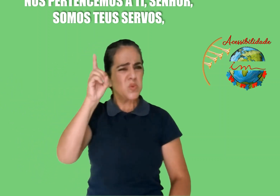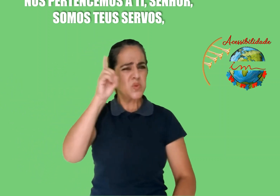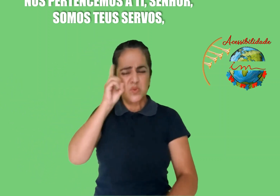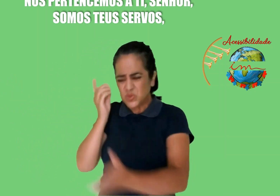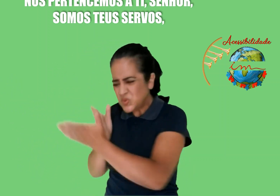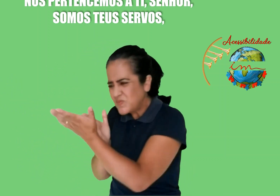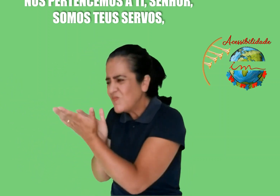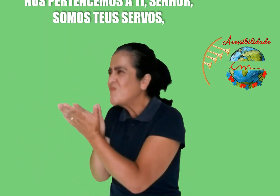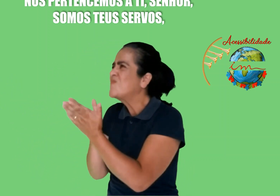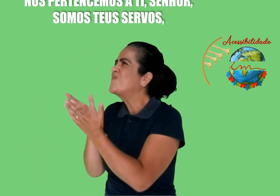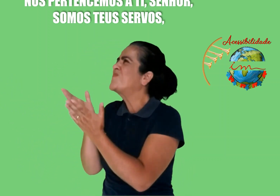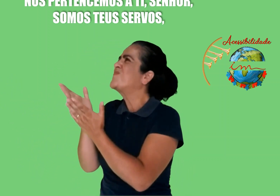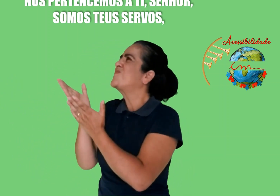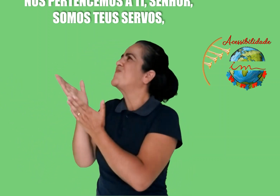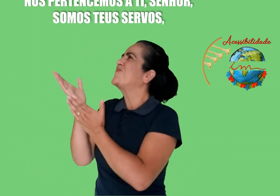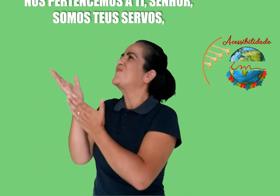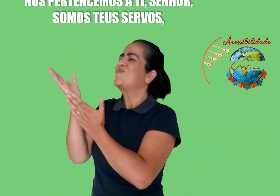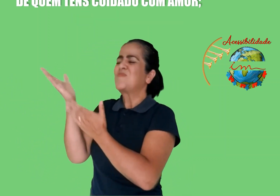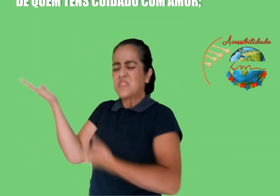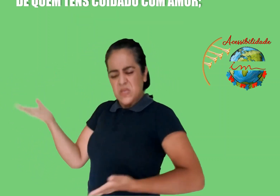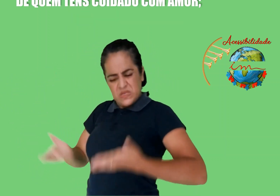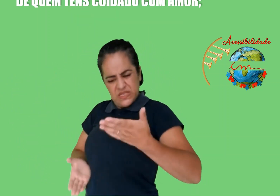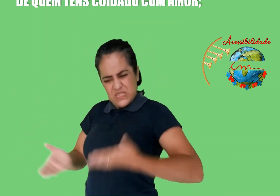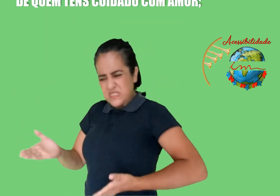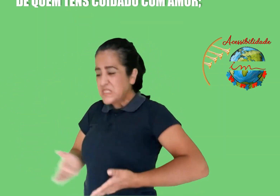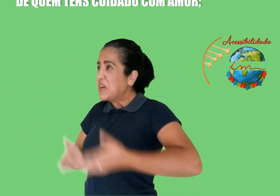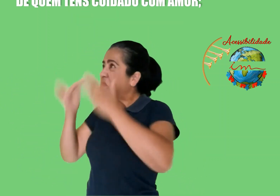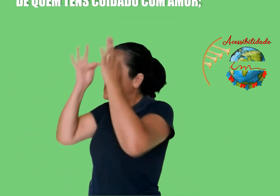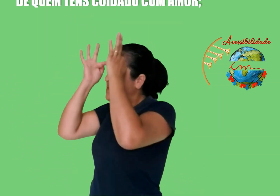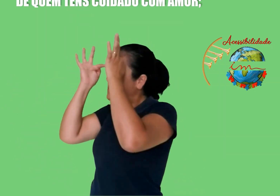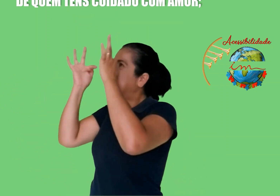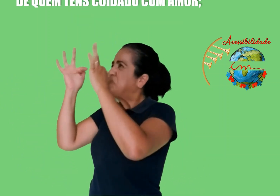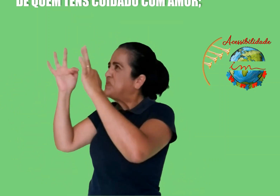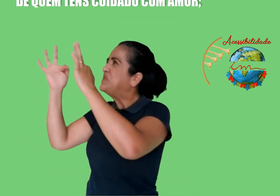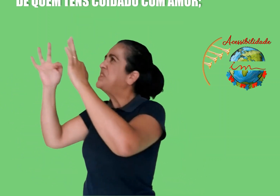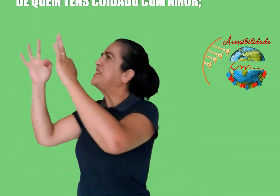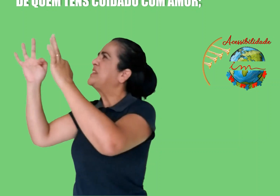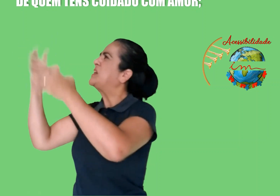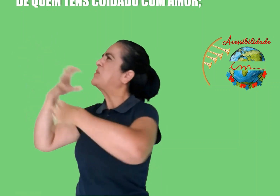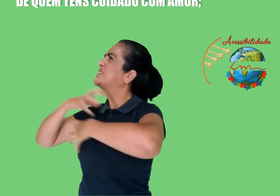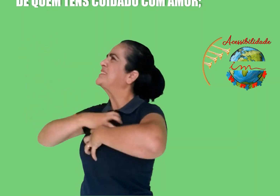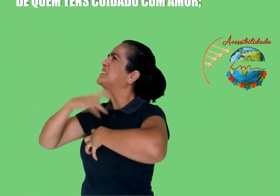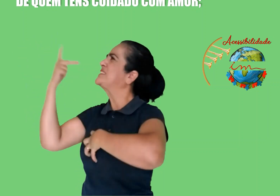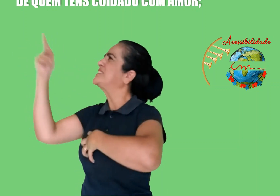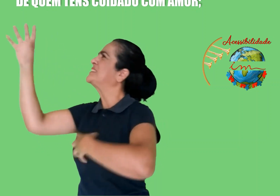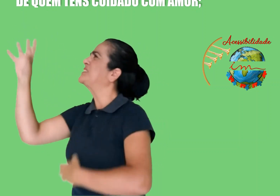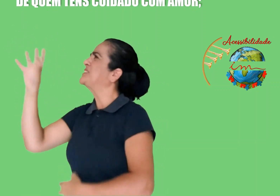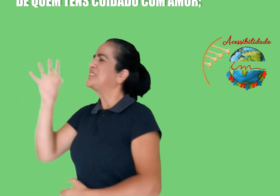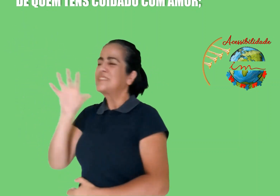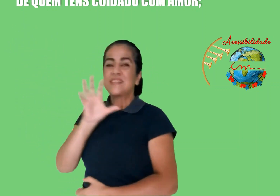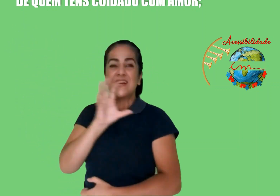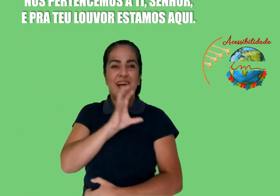teus servos de quem tens Cuidado com o amor Nós